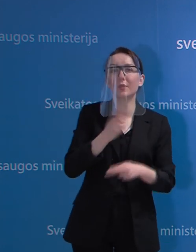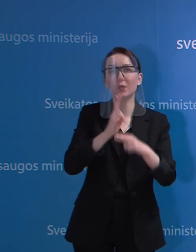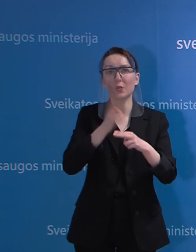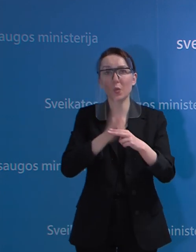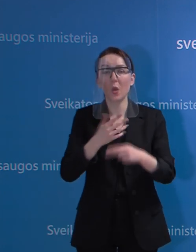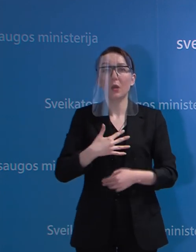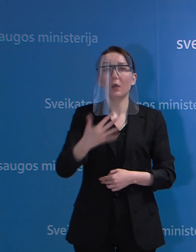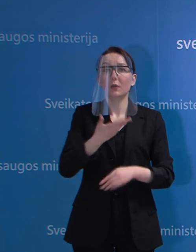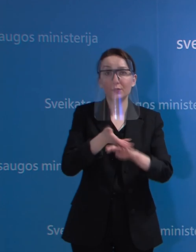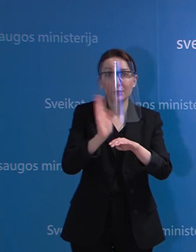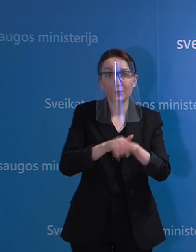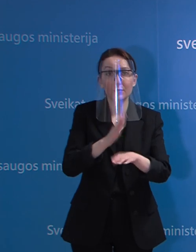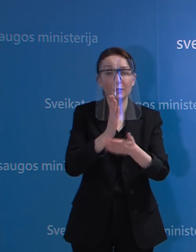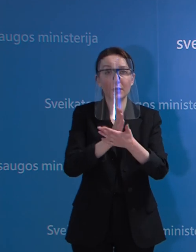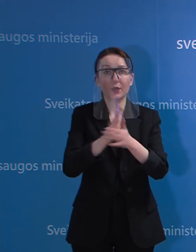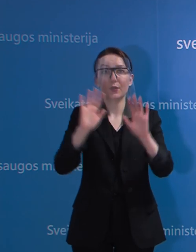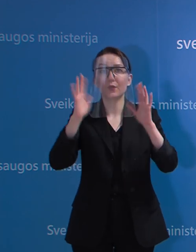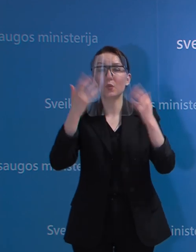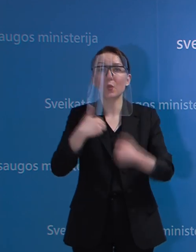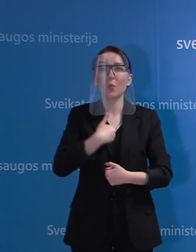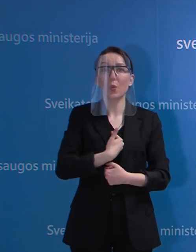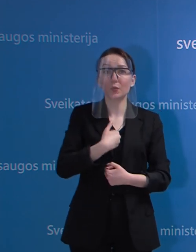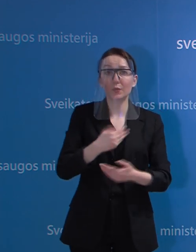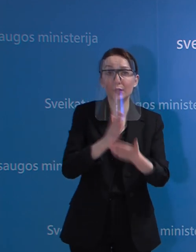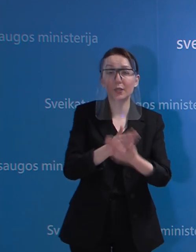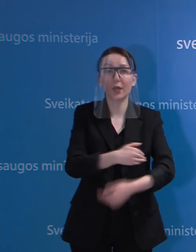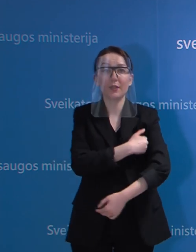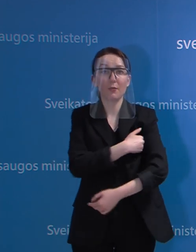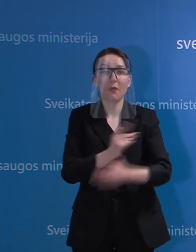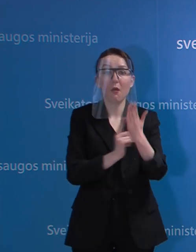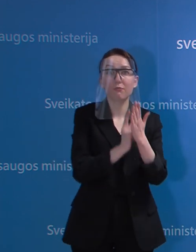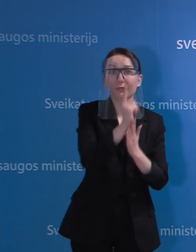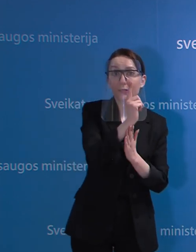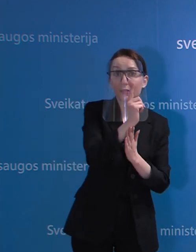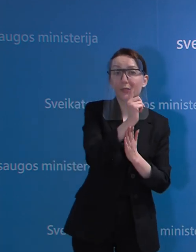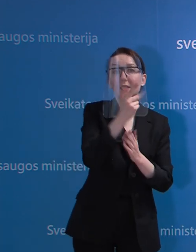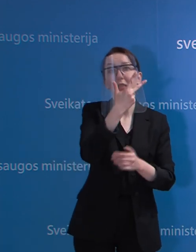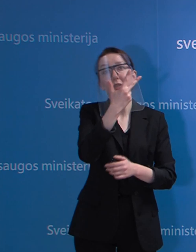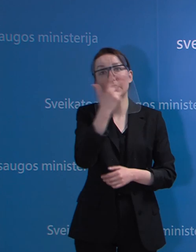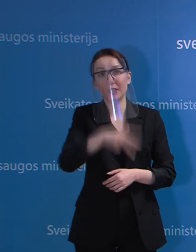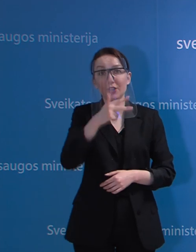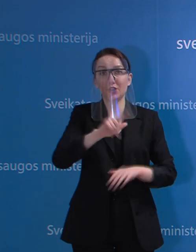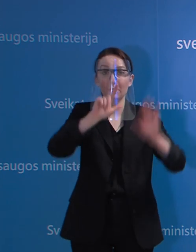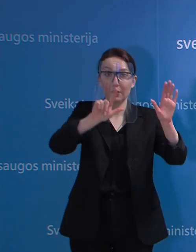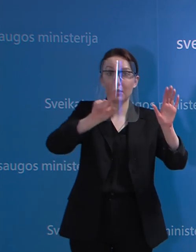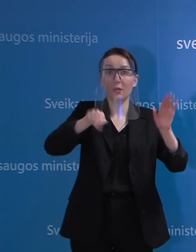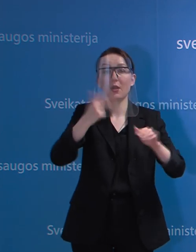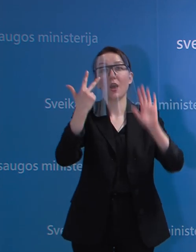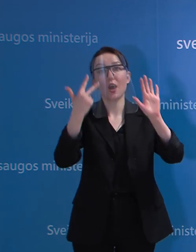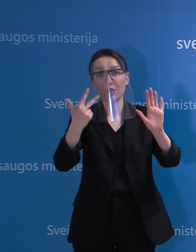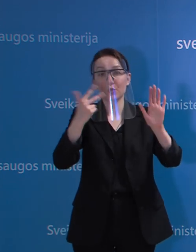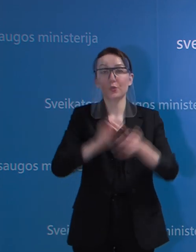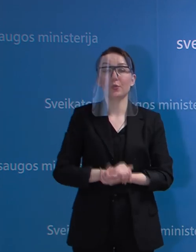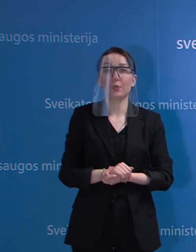pasunkėjusi kvepavimą, atsiradus kosuliui ar temperatūroj pakilus iki 37,8